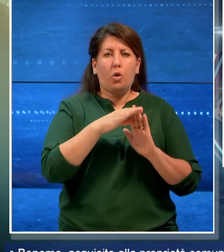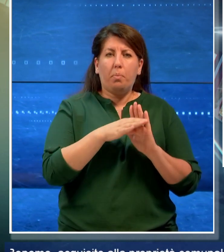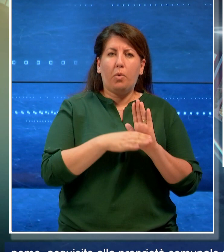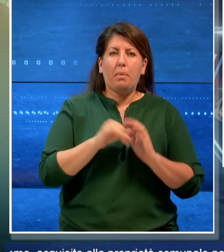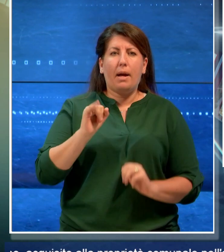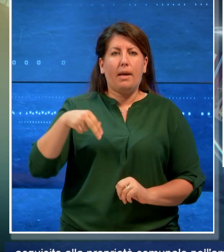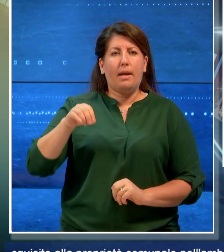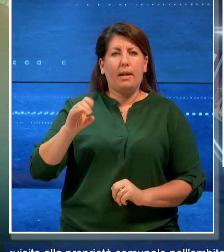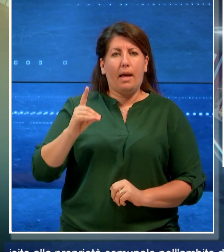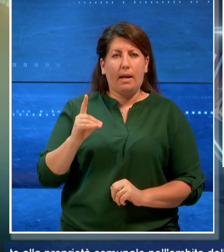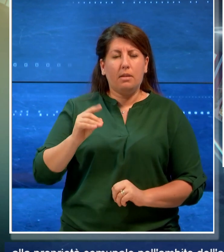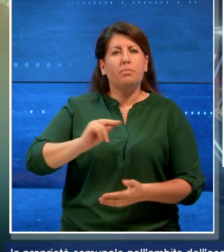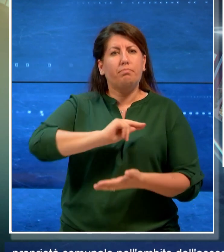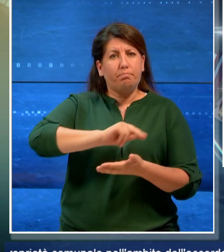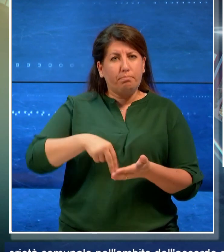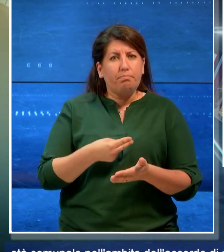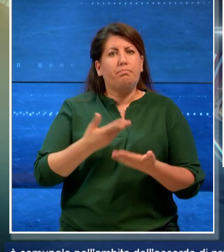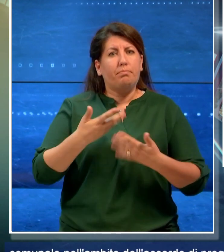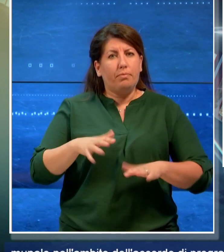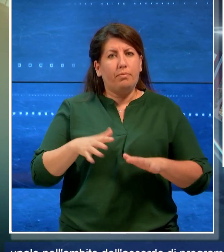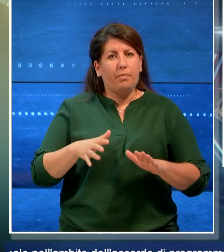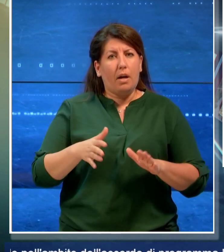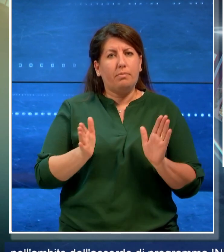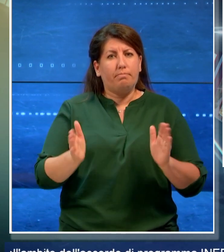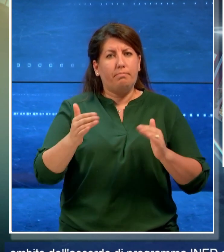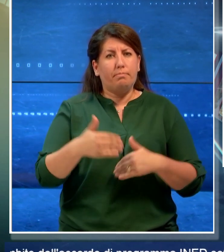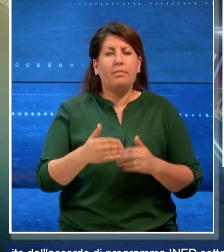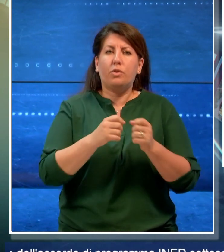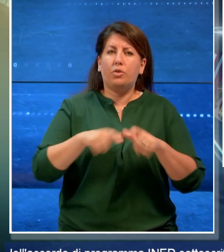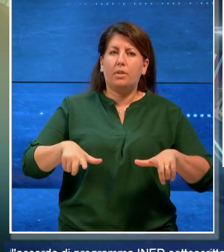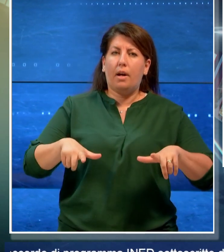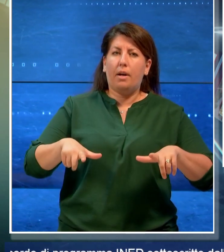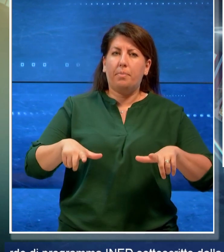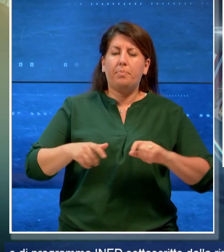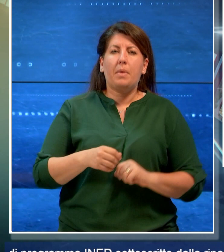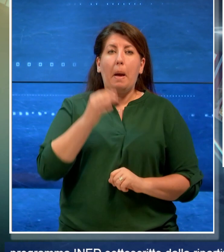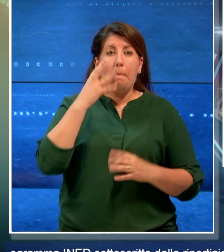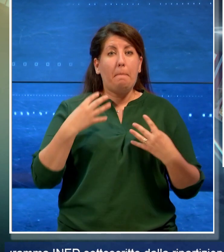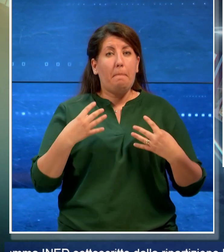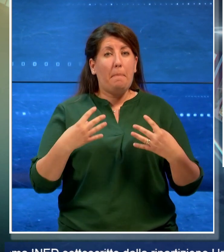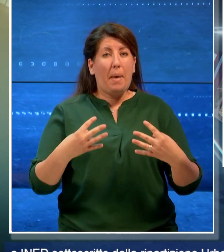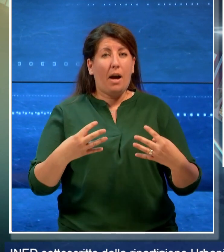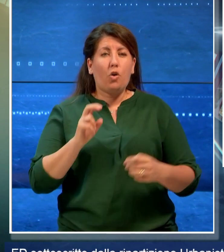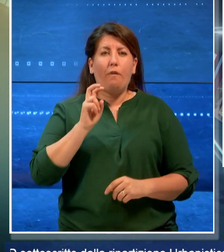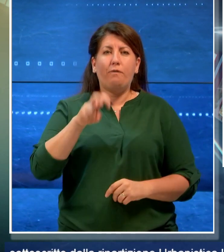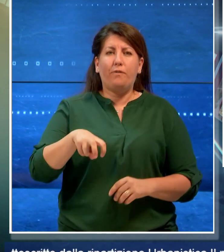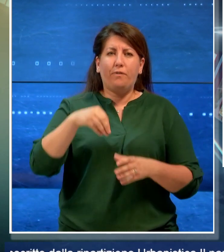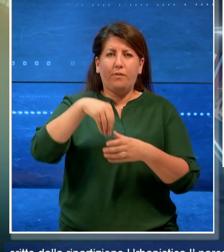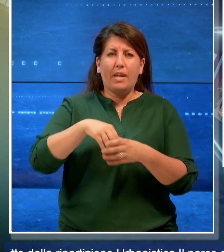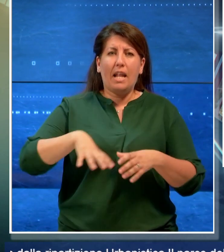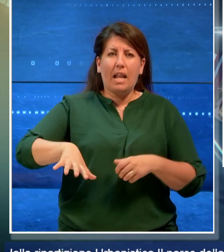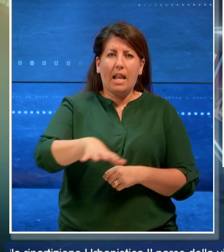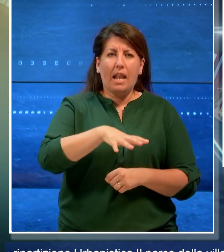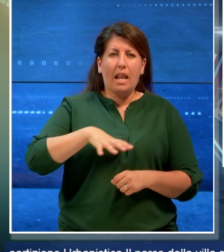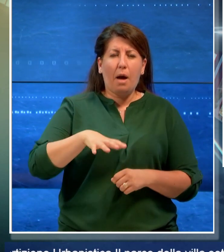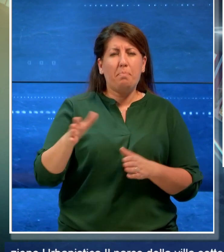sottoscritto dalla ripartizione urbanistica. Il parco della villa settecentesca